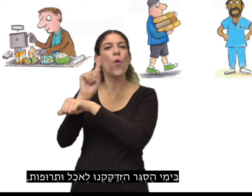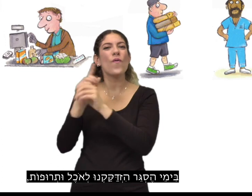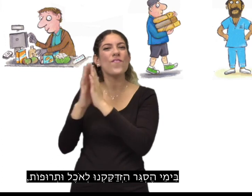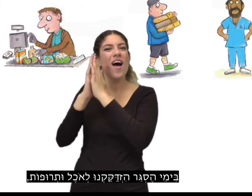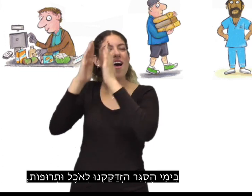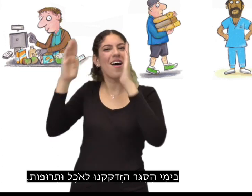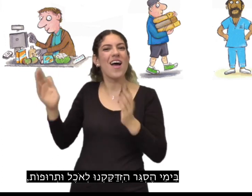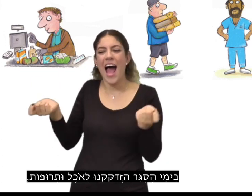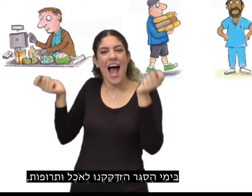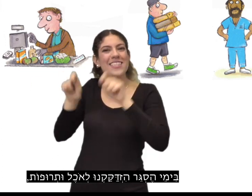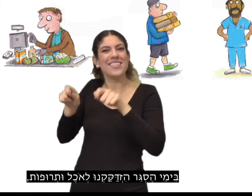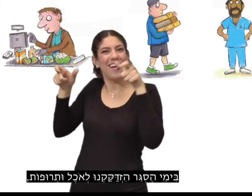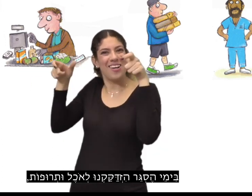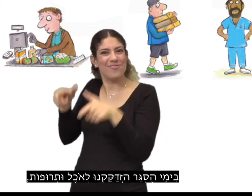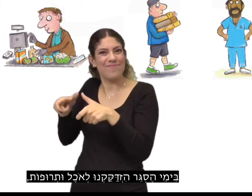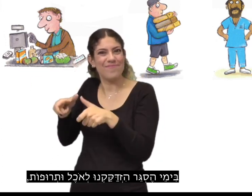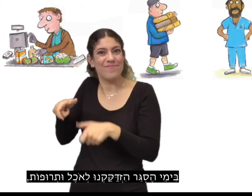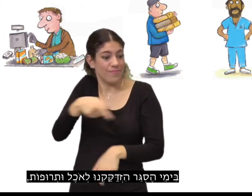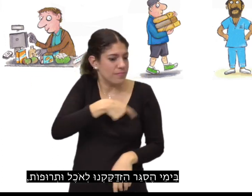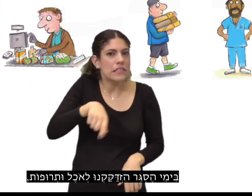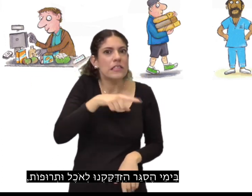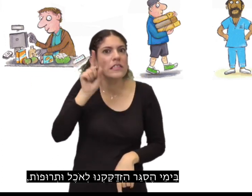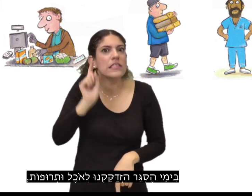בימי הסגר, הזדקקנו לאוכל ותרופות.